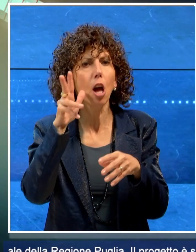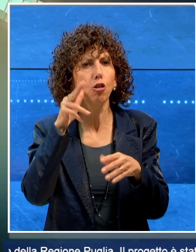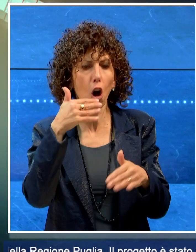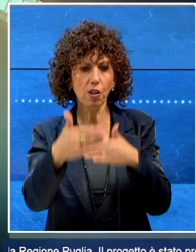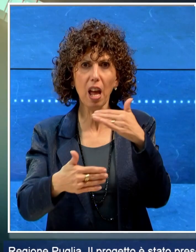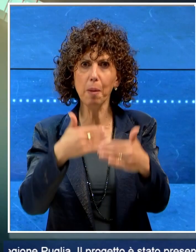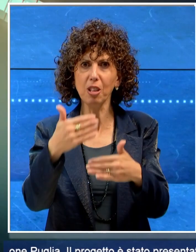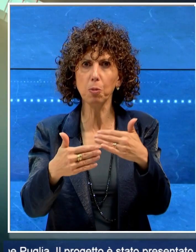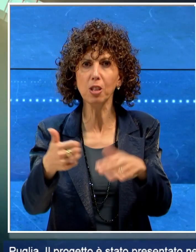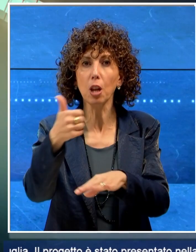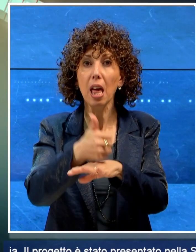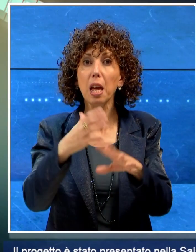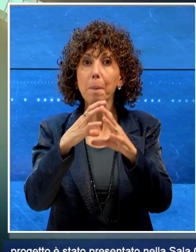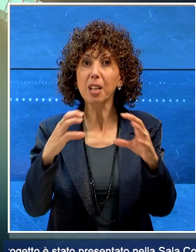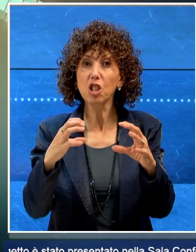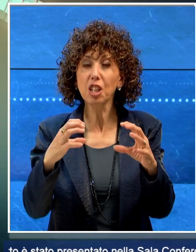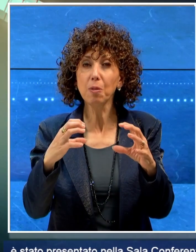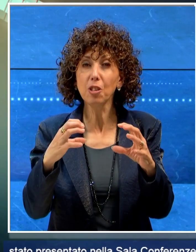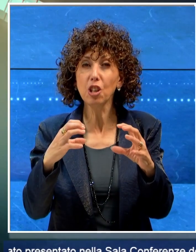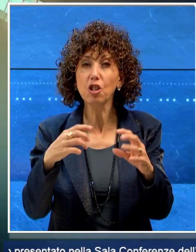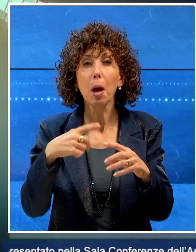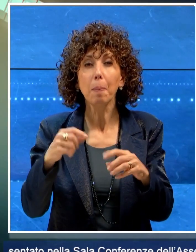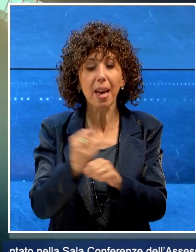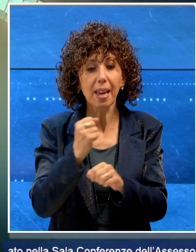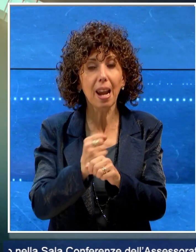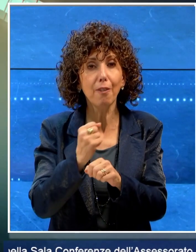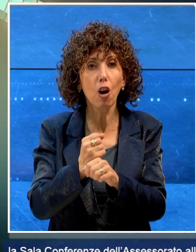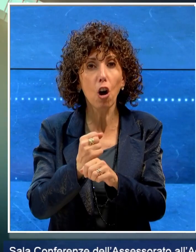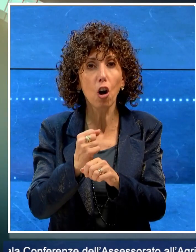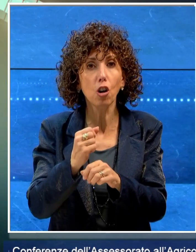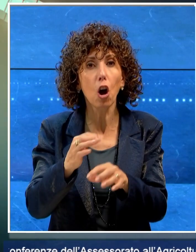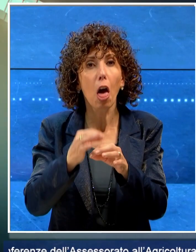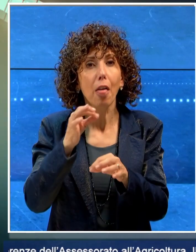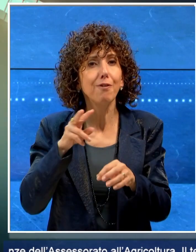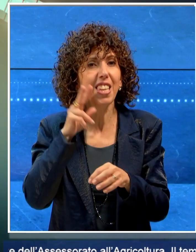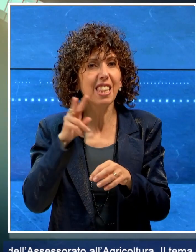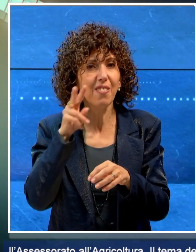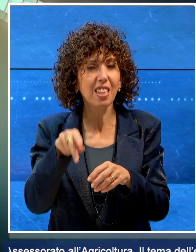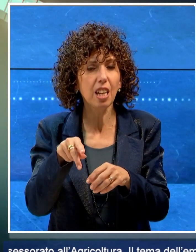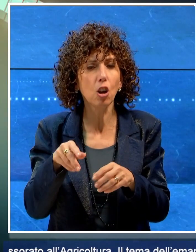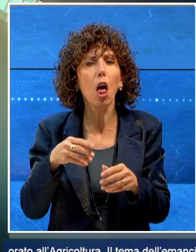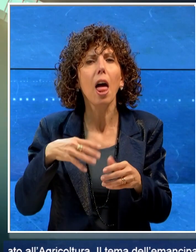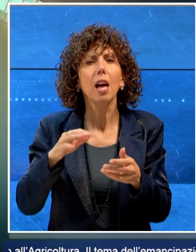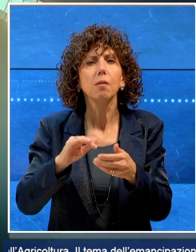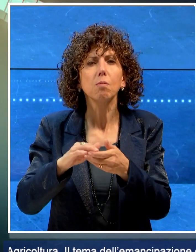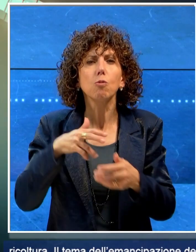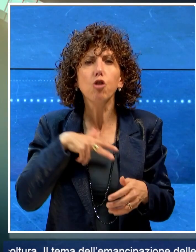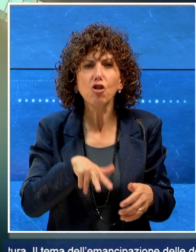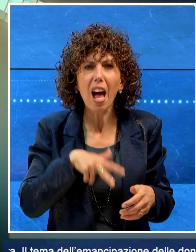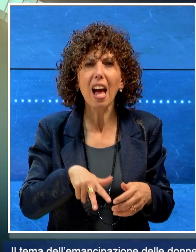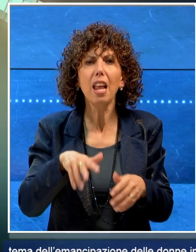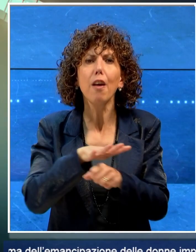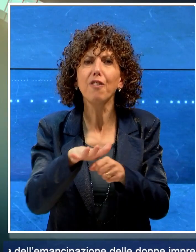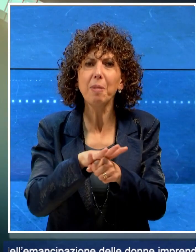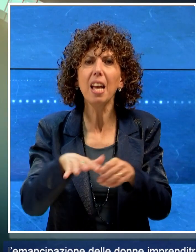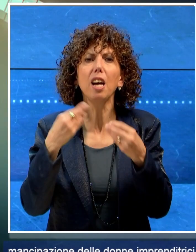donne imprenditrici, vitivinicole e dei complessi equilibri da gestire in ambito sociale, familiare e professionale sono